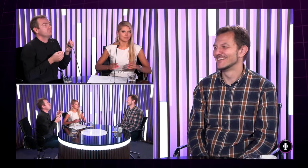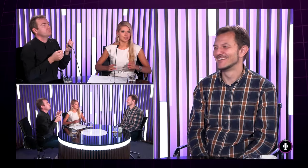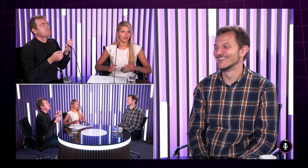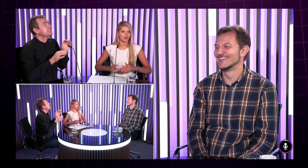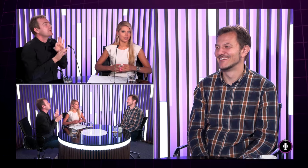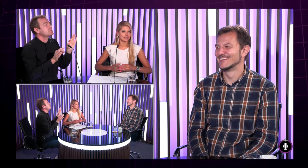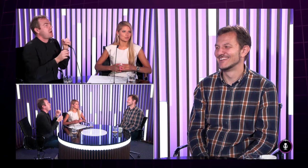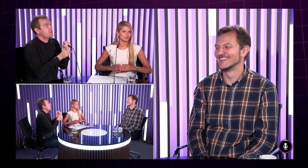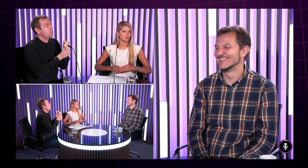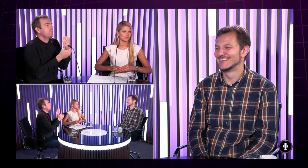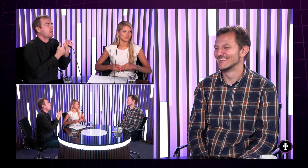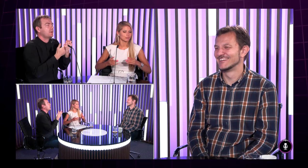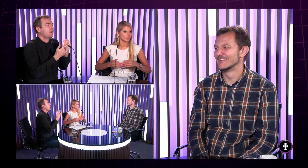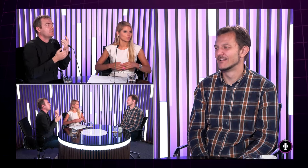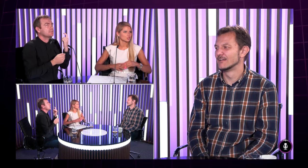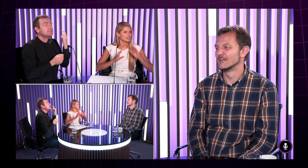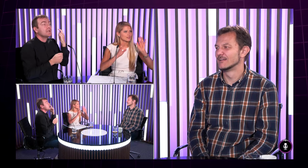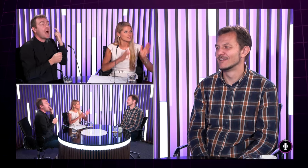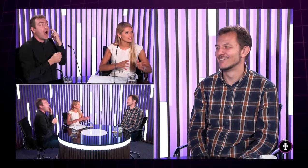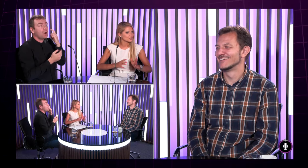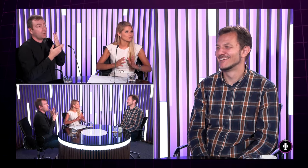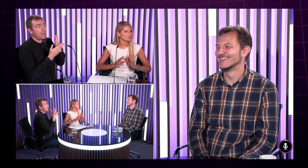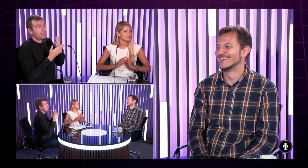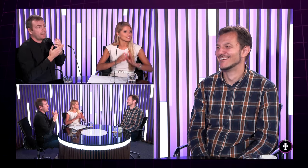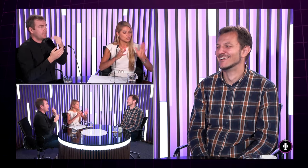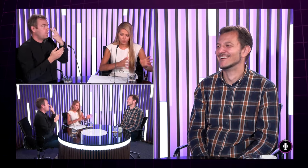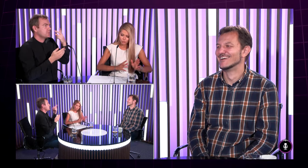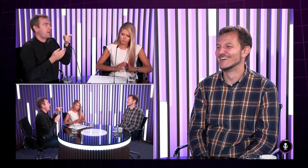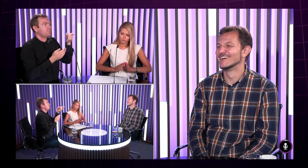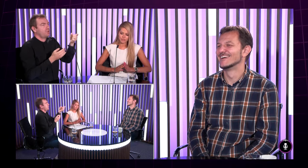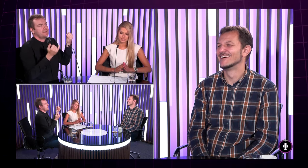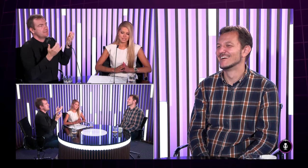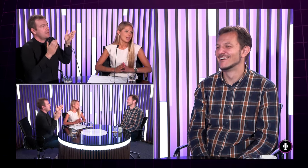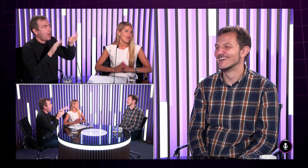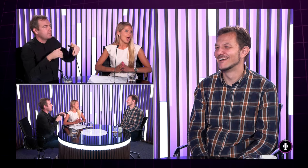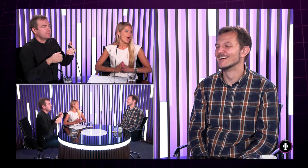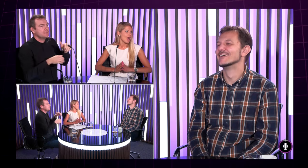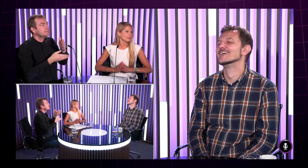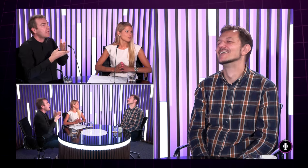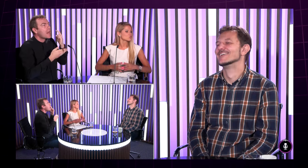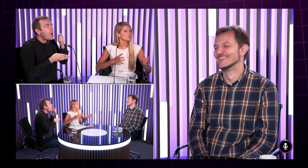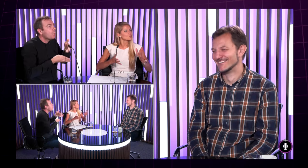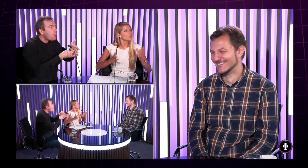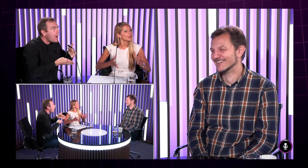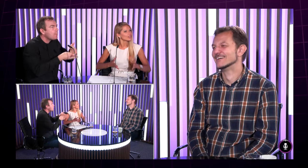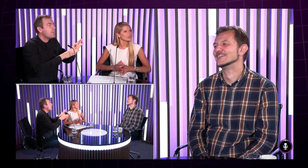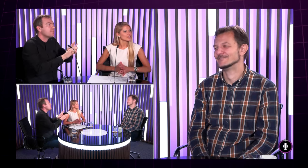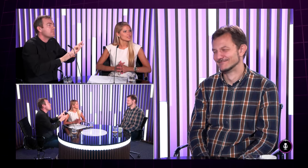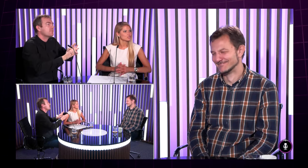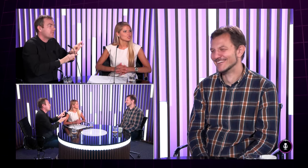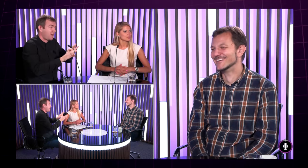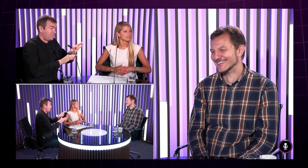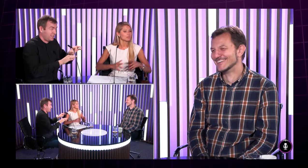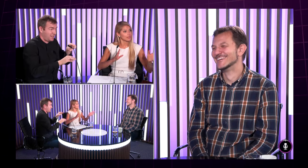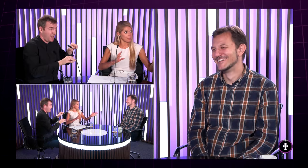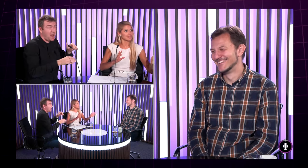niekto vás bral ako nejakým spôsobom neplnohodnotý že za vás veci robí že vás ničomu nepustí alebo čo možno uráža